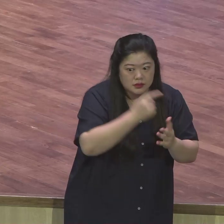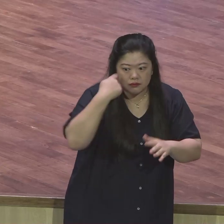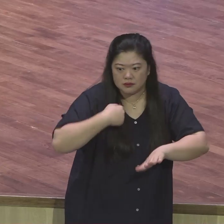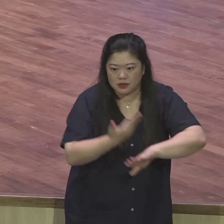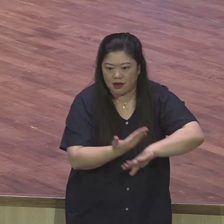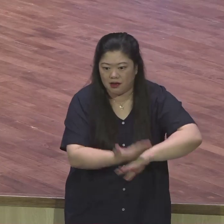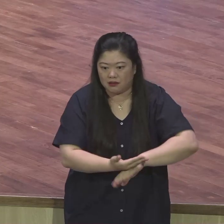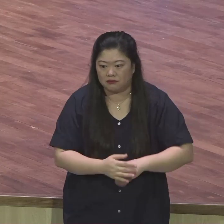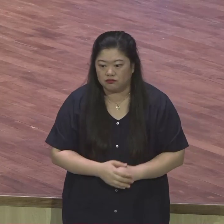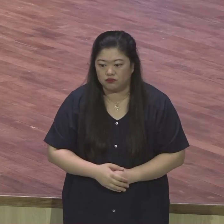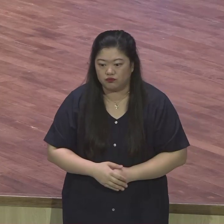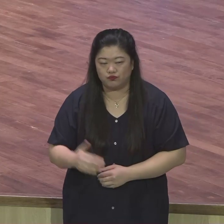사학적 수준 아니에요.